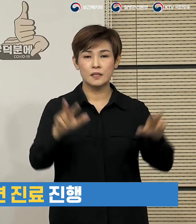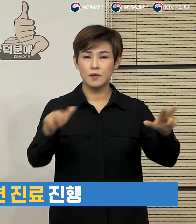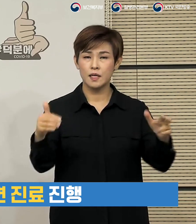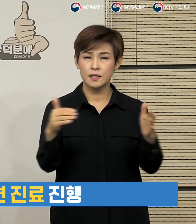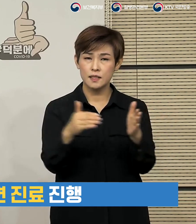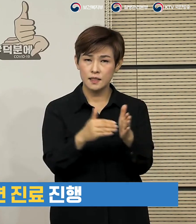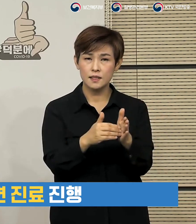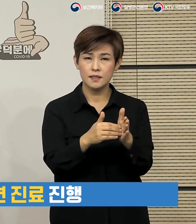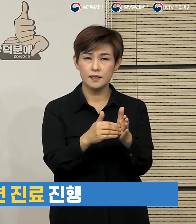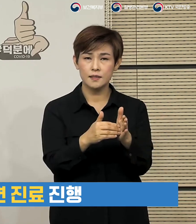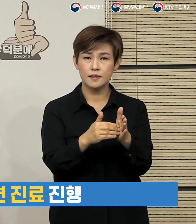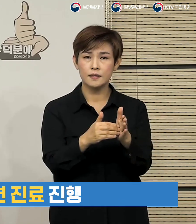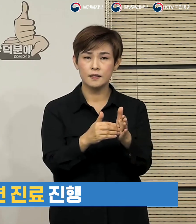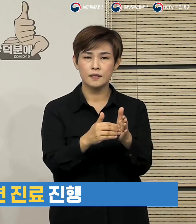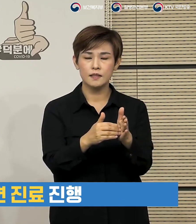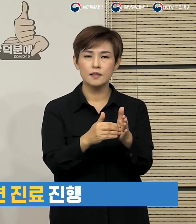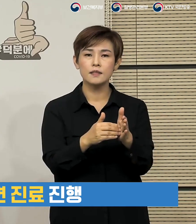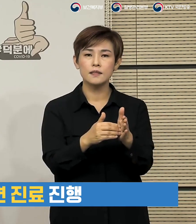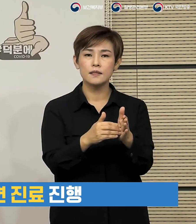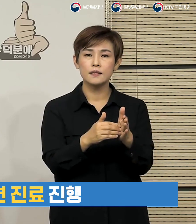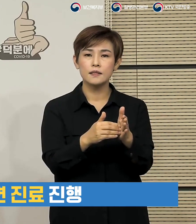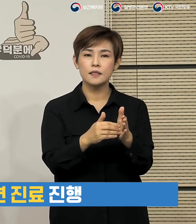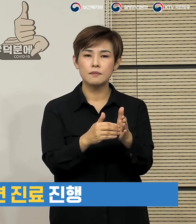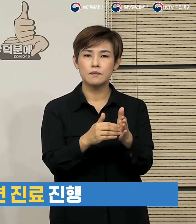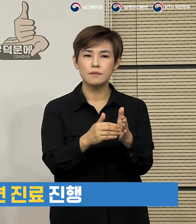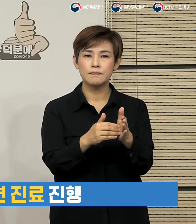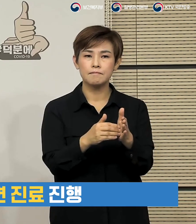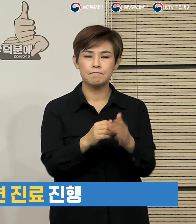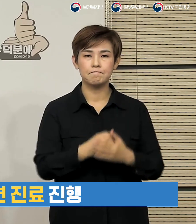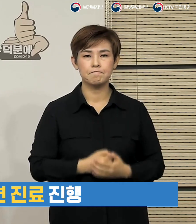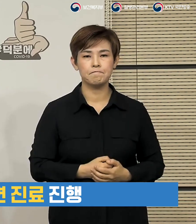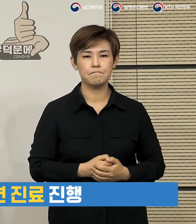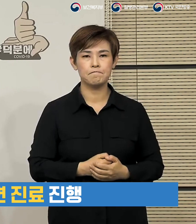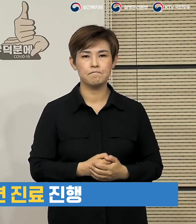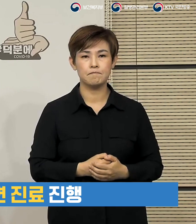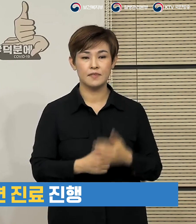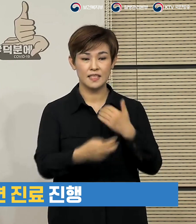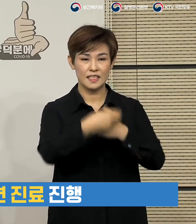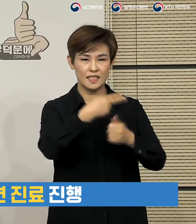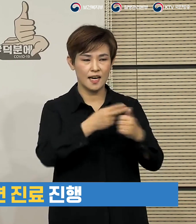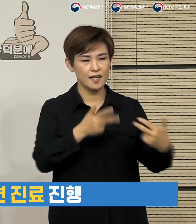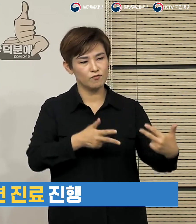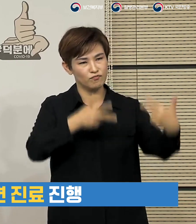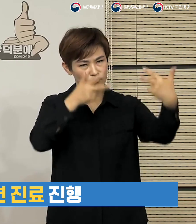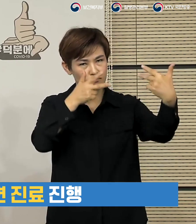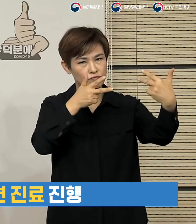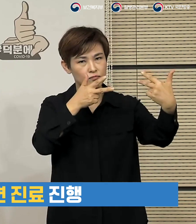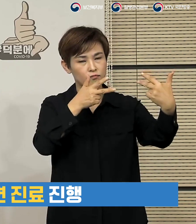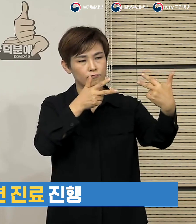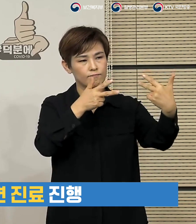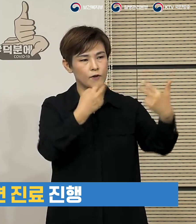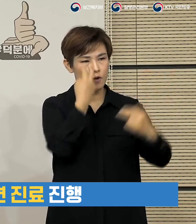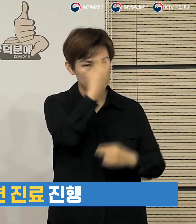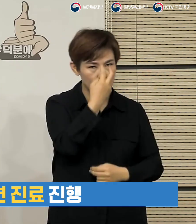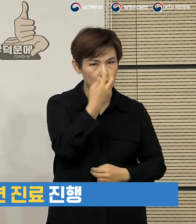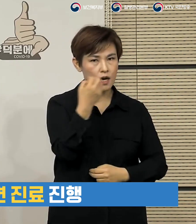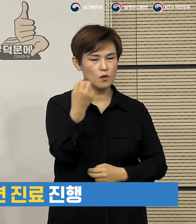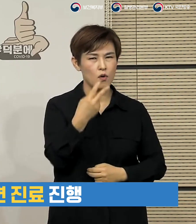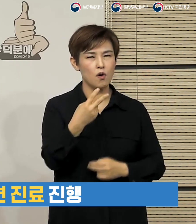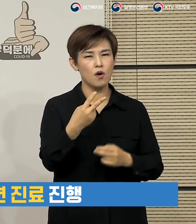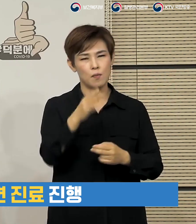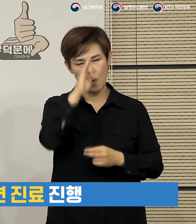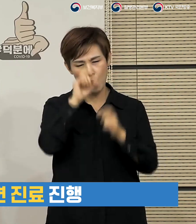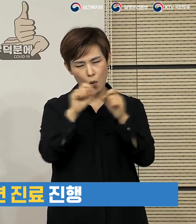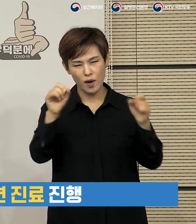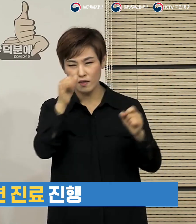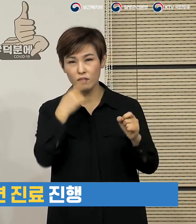한시적으로 비대면 진료를 통해서 만성 질환자들이 혹시 진료를 받지 못하는